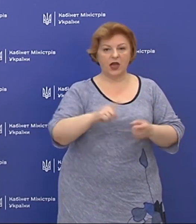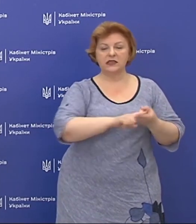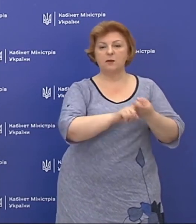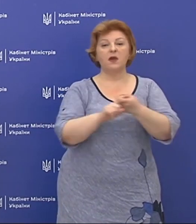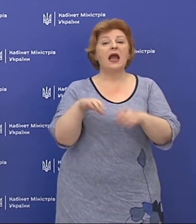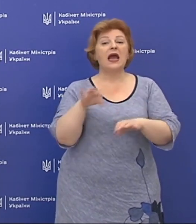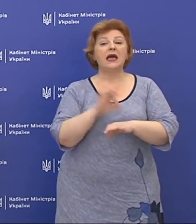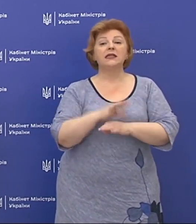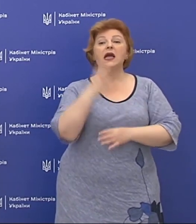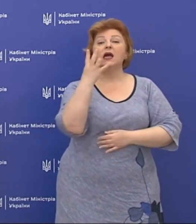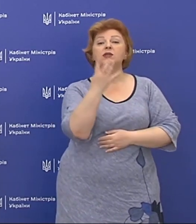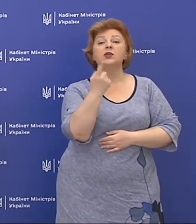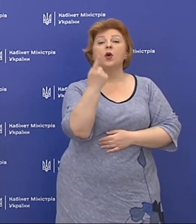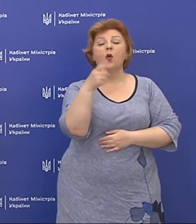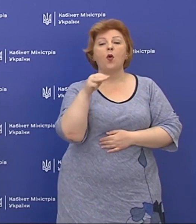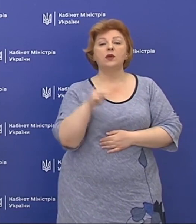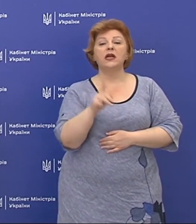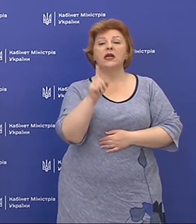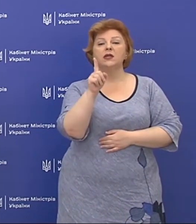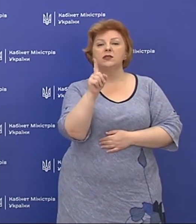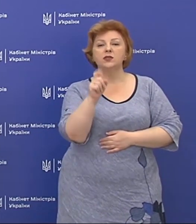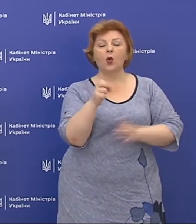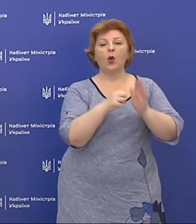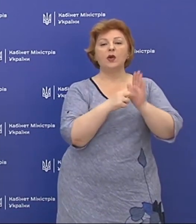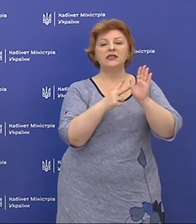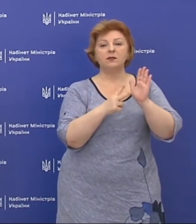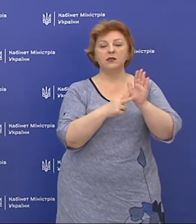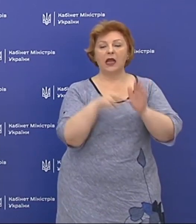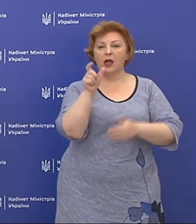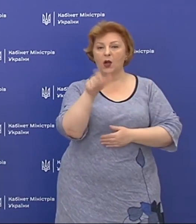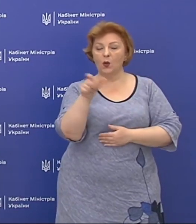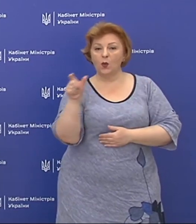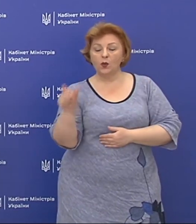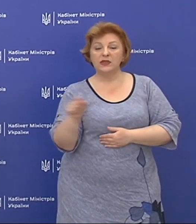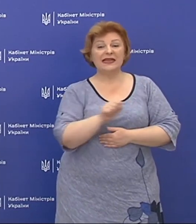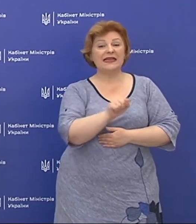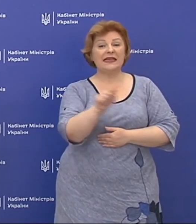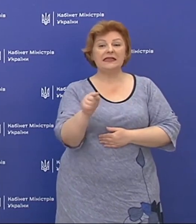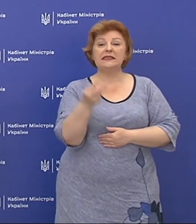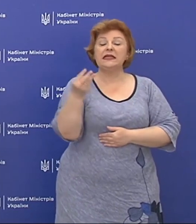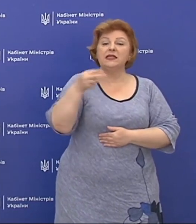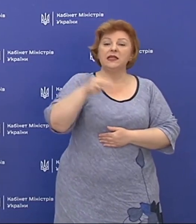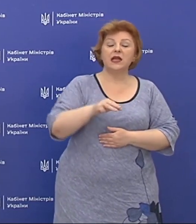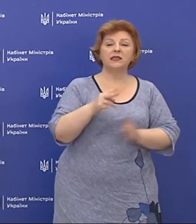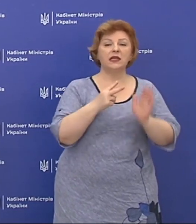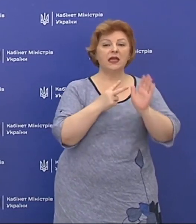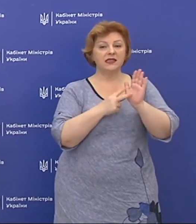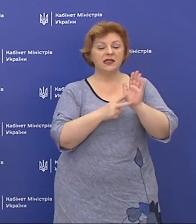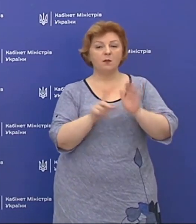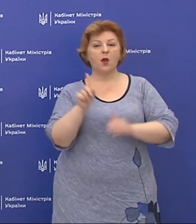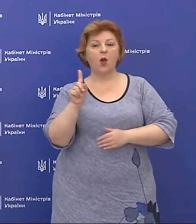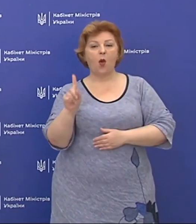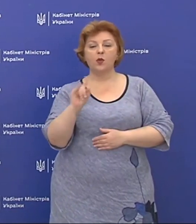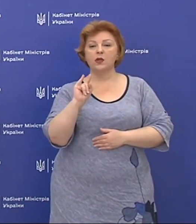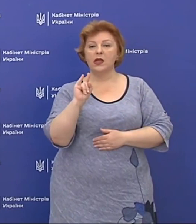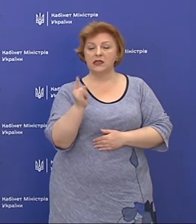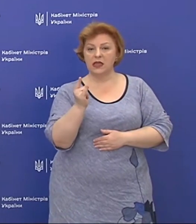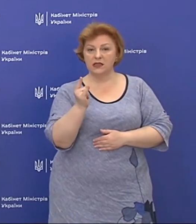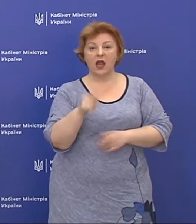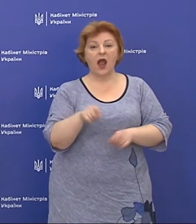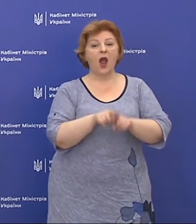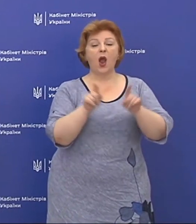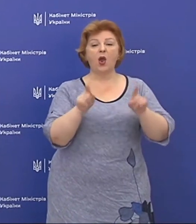захворіло 41 1117 людей, з них 3071 дитина, а